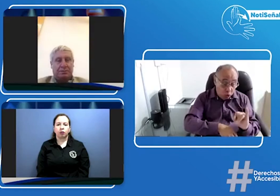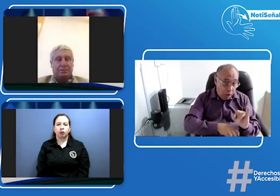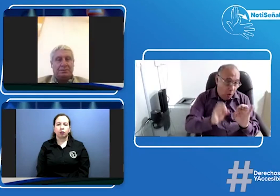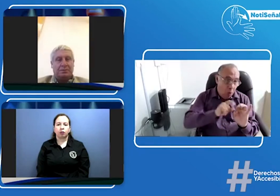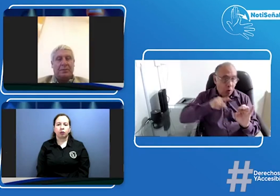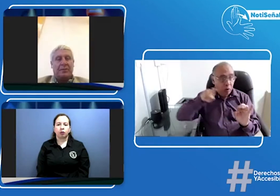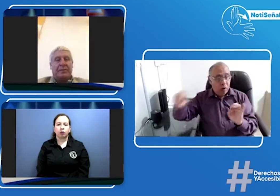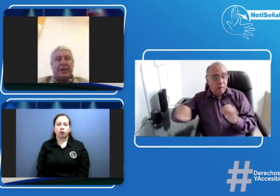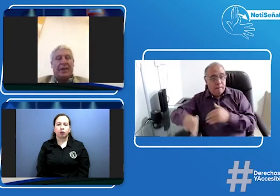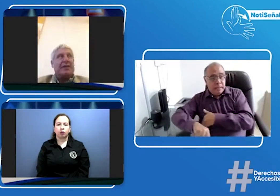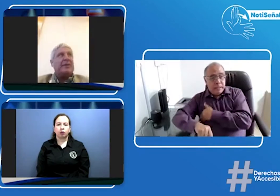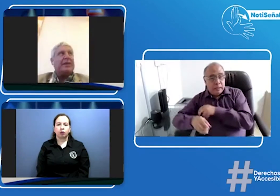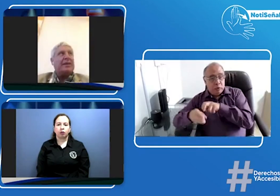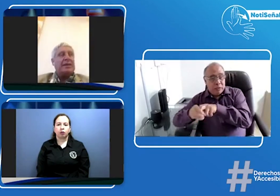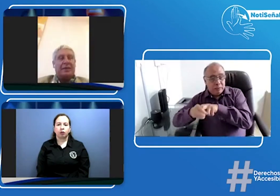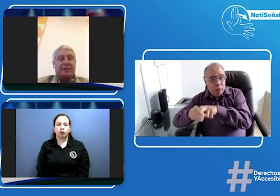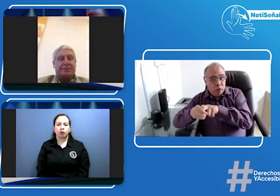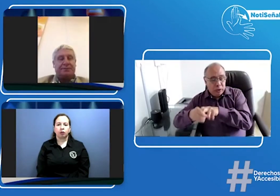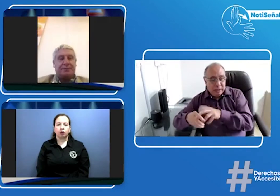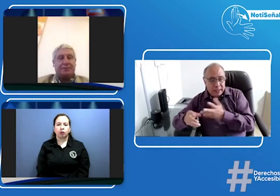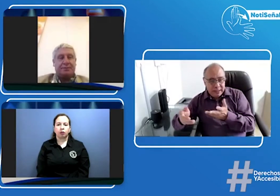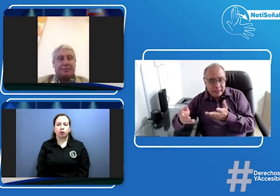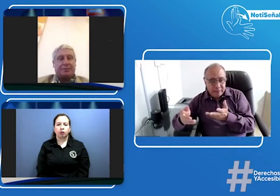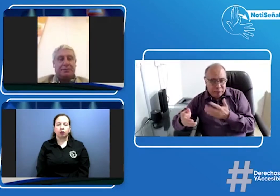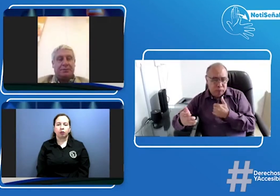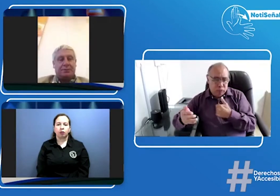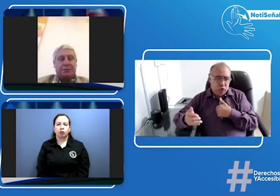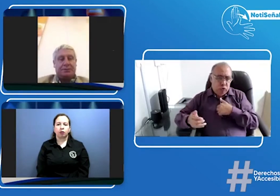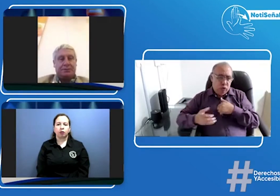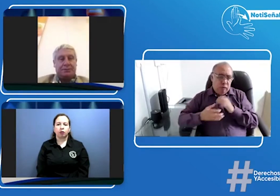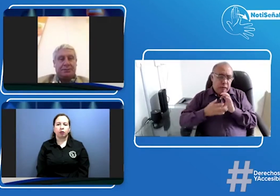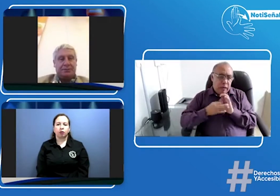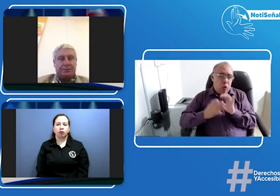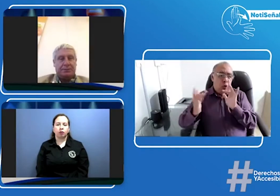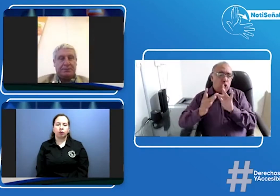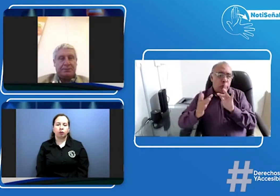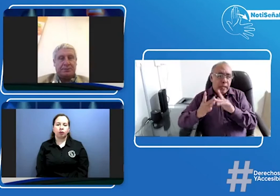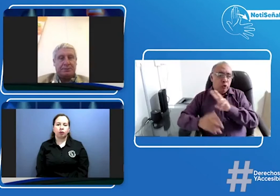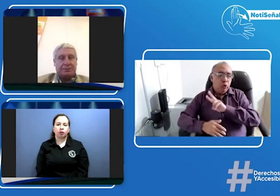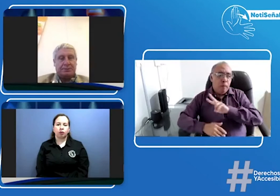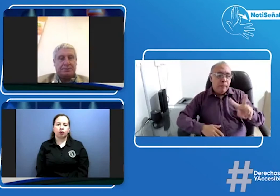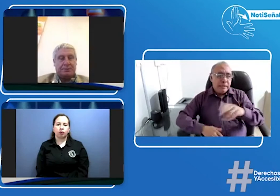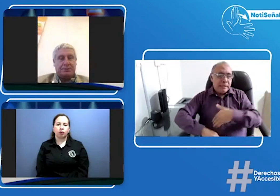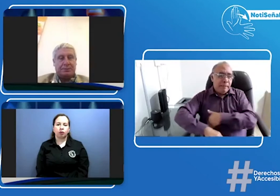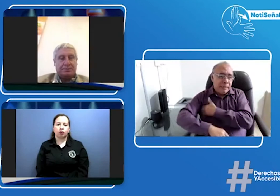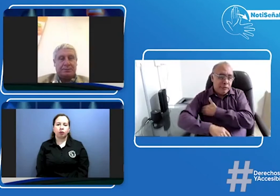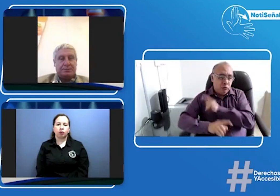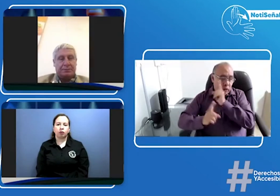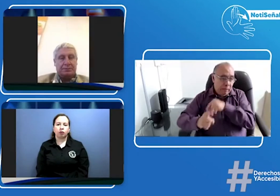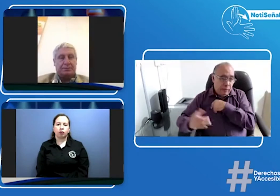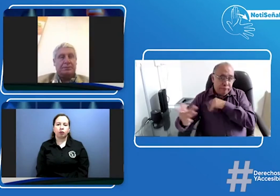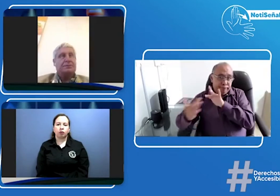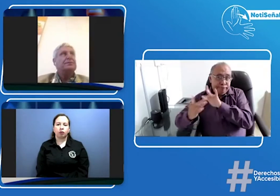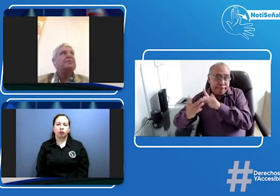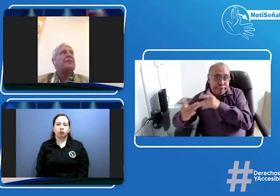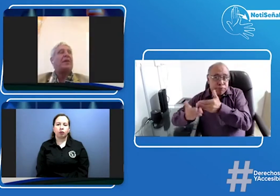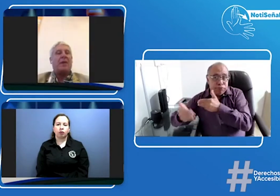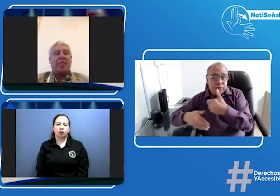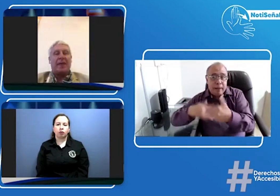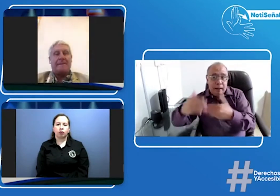es de parte del doctor Lota o es de parte del ministerio de transporte porque nosotros estamos también en contacto con